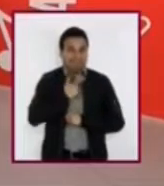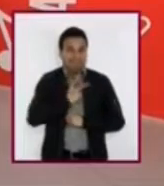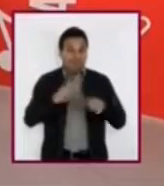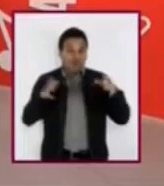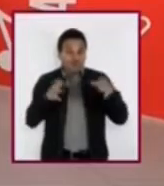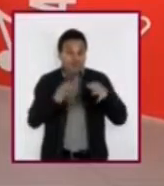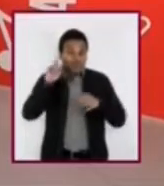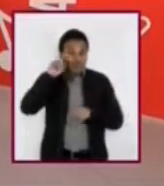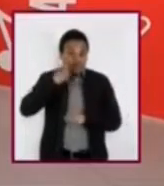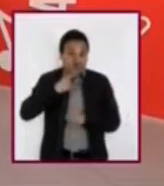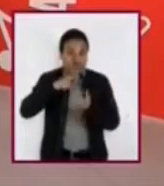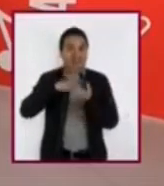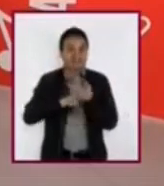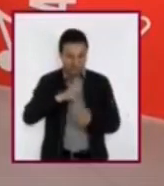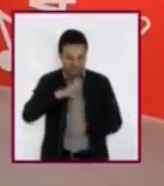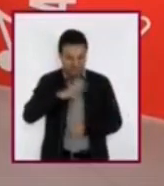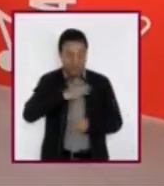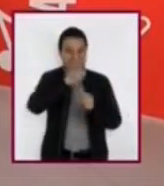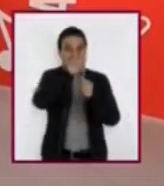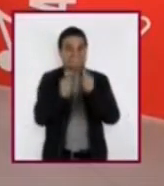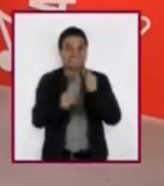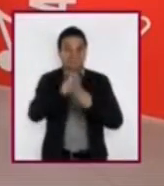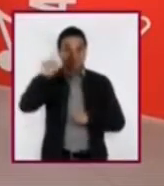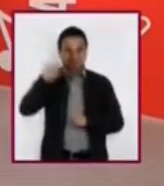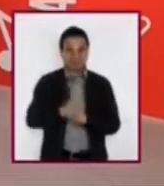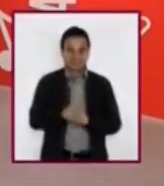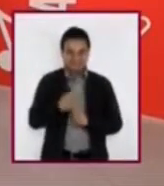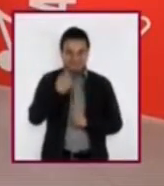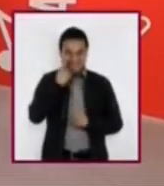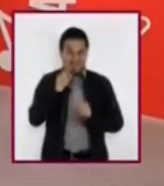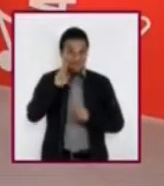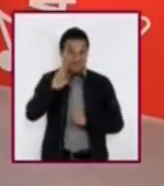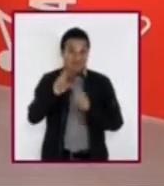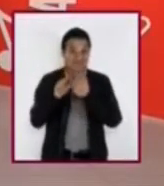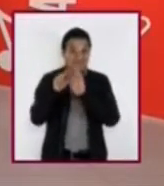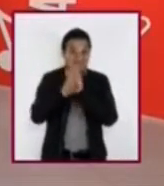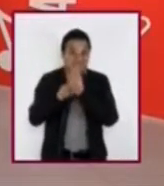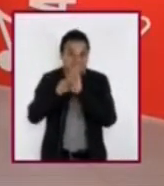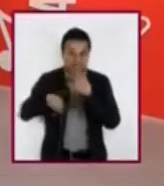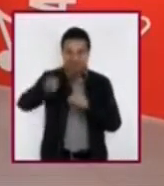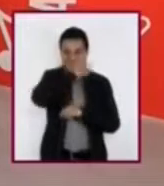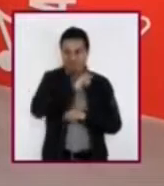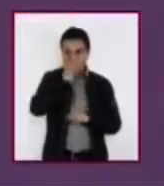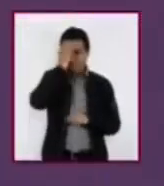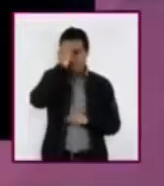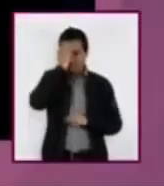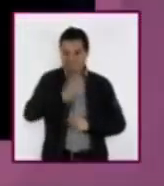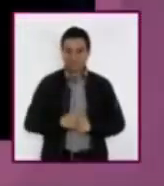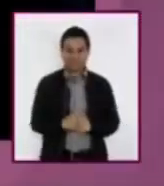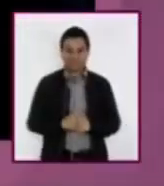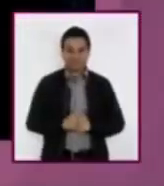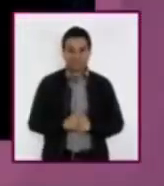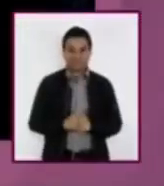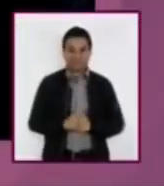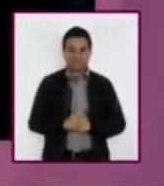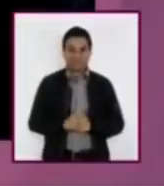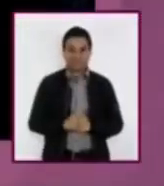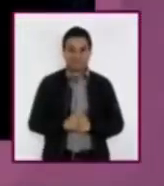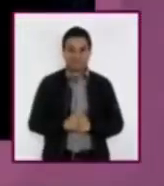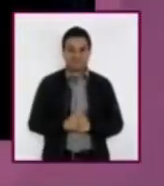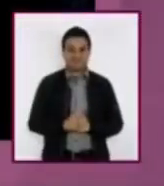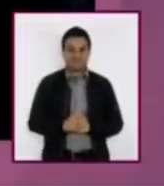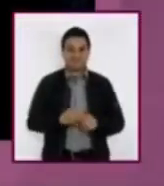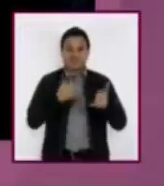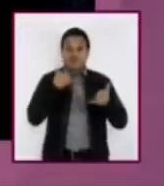artistas. acompáñenos a ver este video para que conozcamos algunos de ellos. ¡Es un juego!